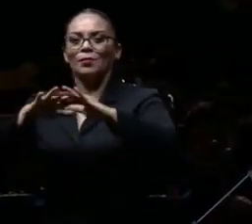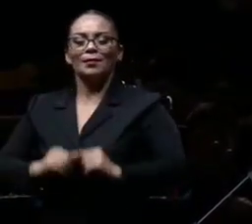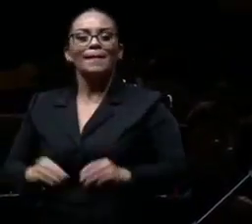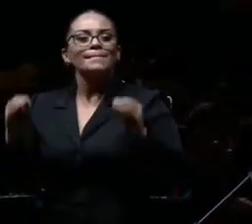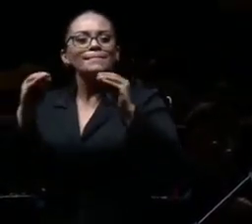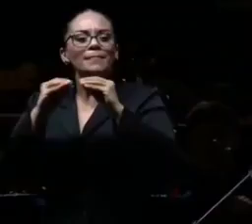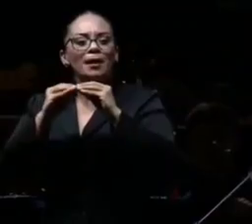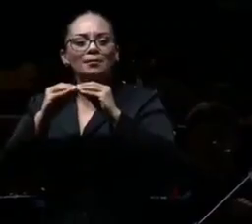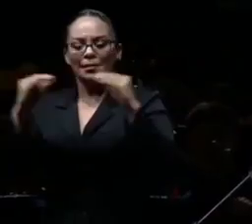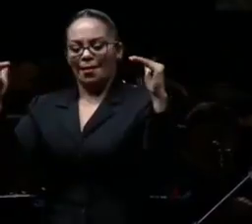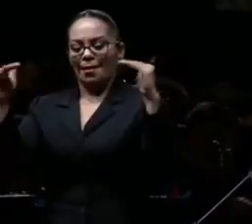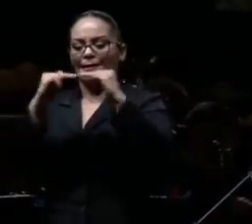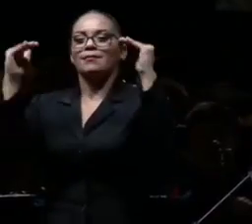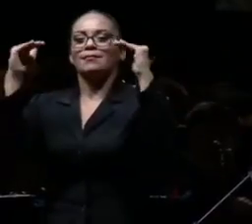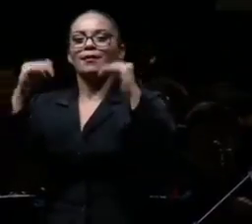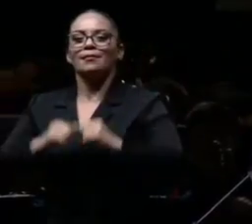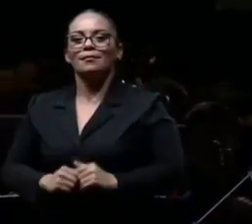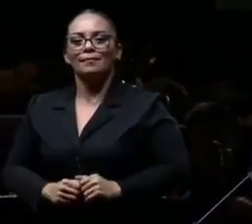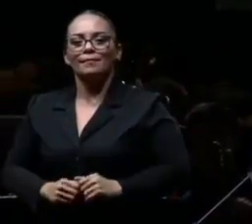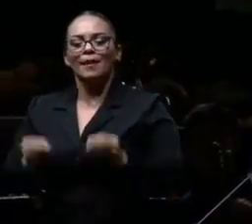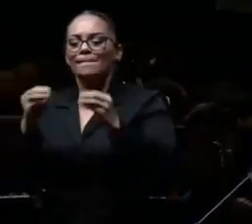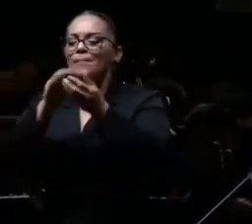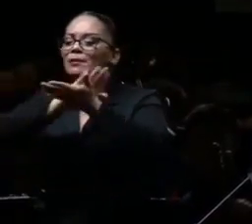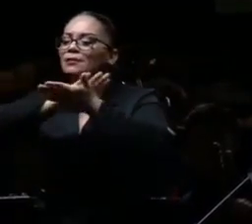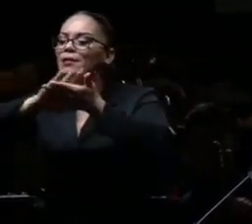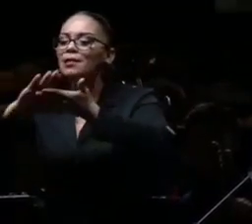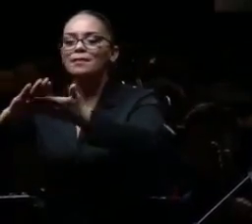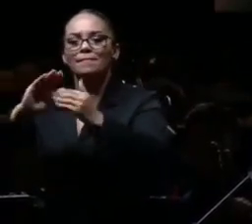más equidad, más limpia.